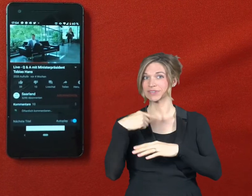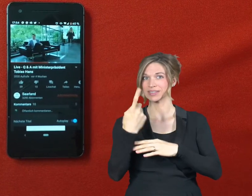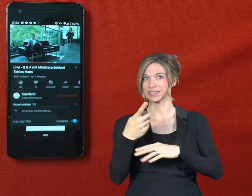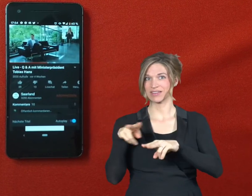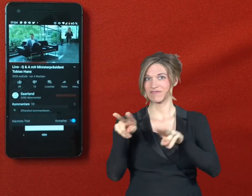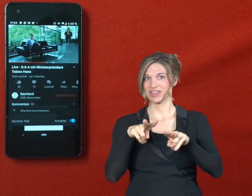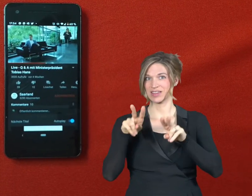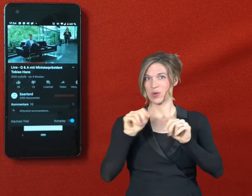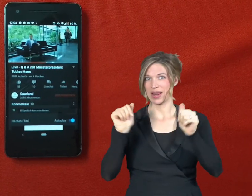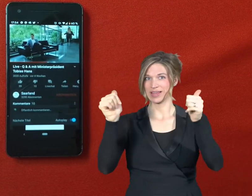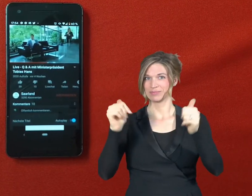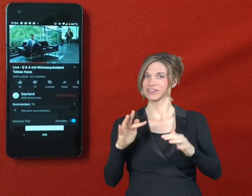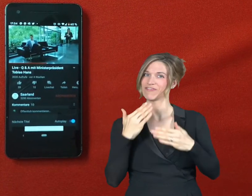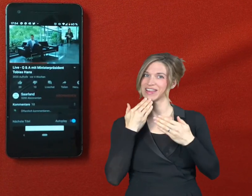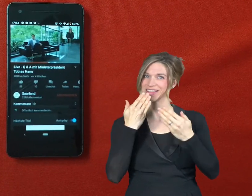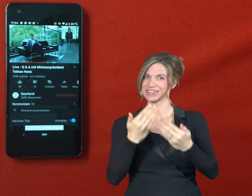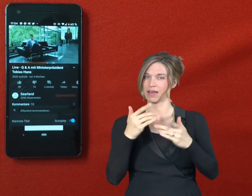Vielen Dank für Ihre Aufmerksamkeit.